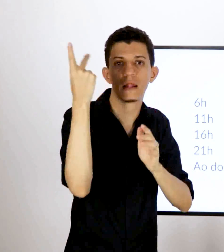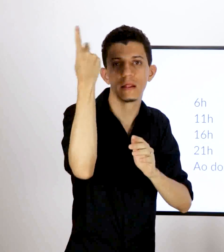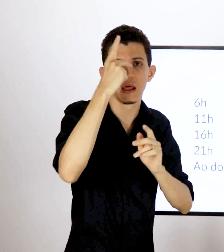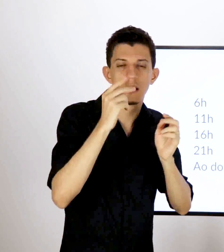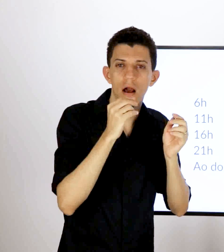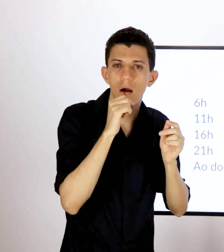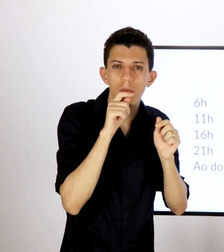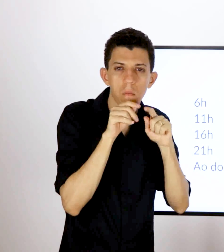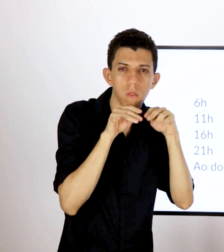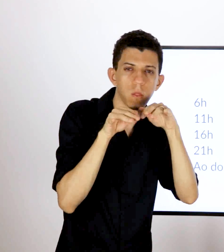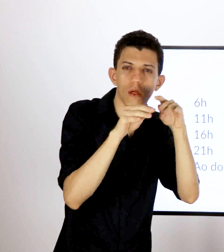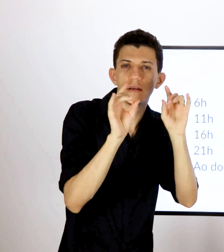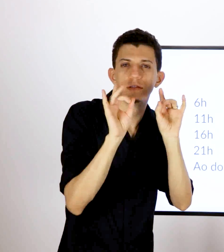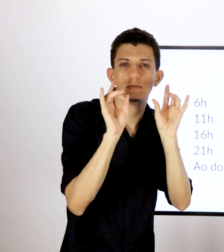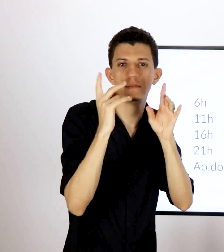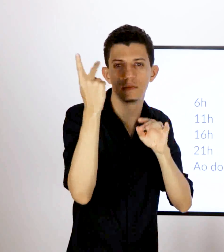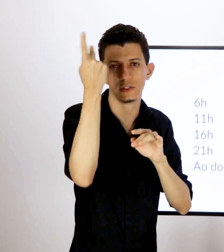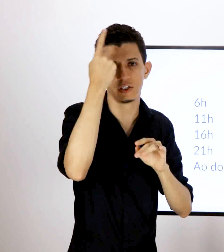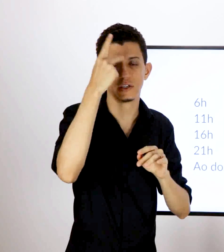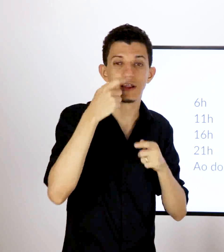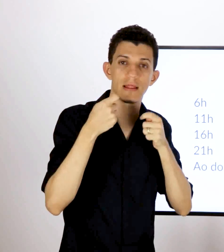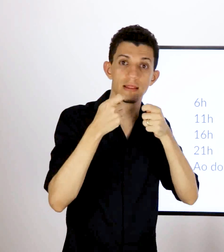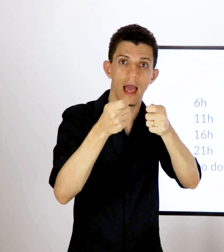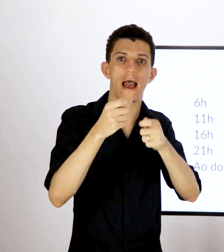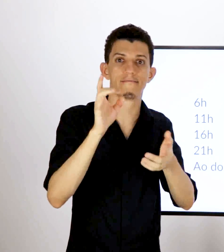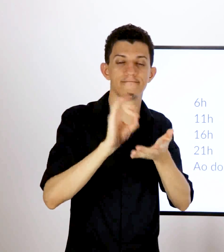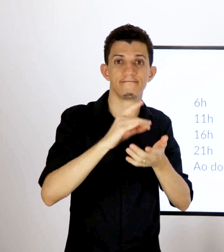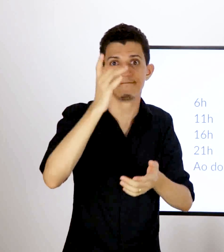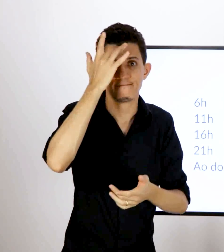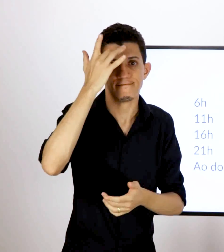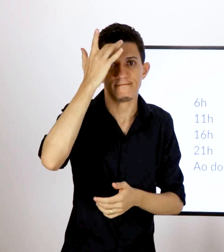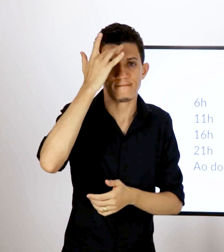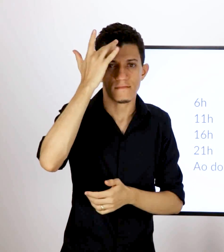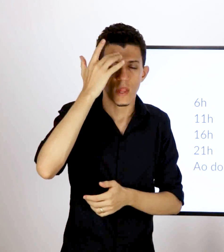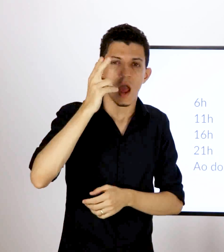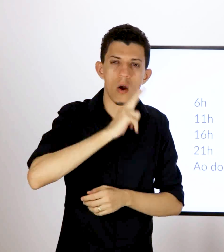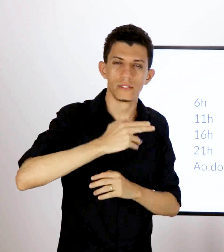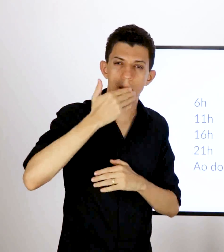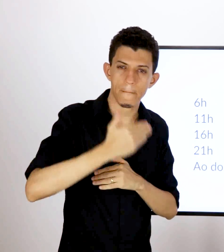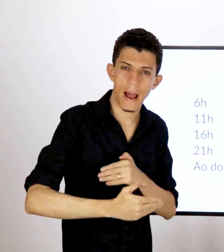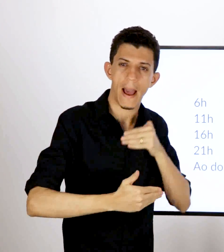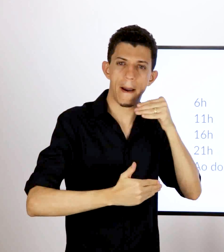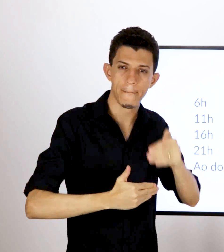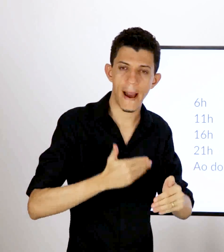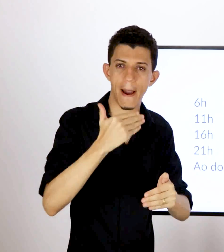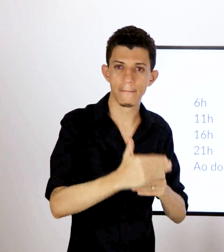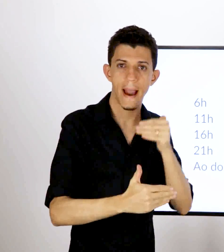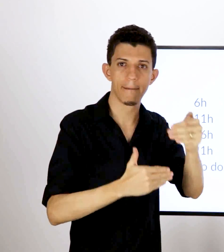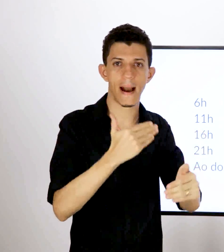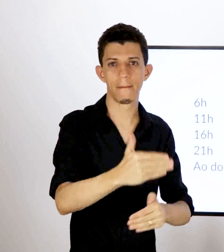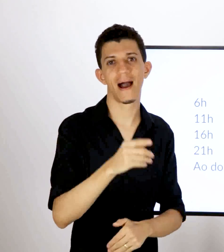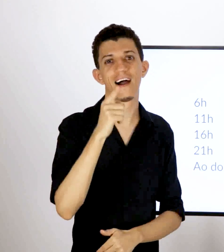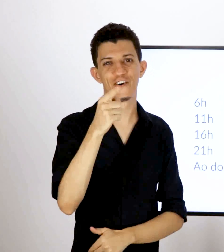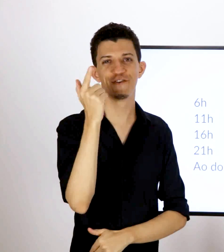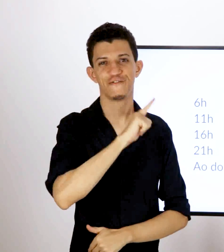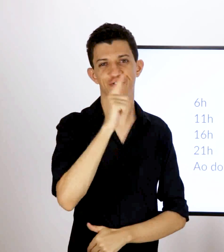esses processos químicos que vão, consequentemente, gerar em você a memorização desses sinais. E assim, você vai se